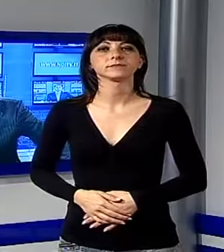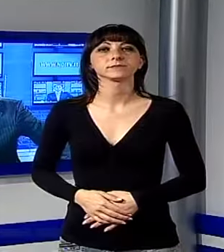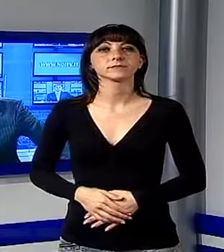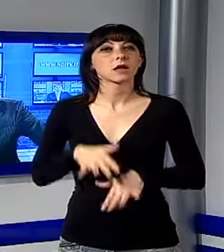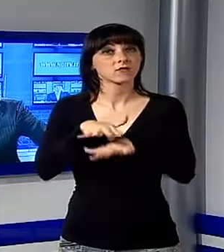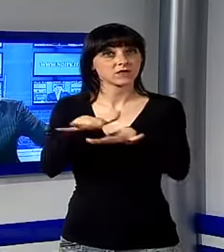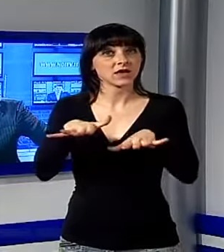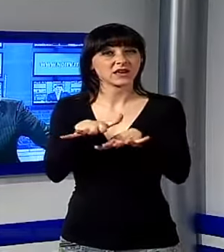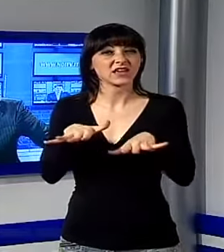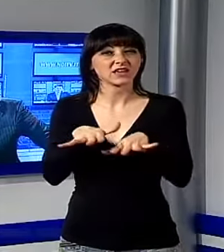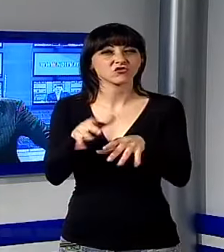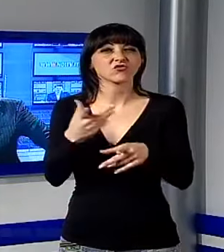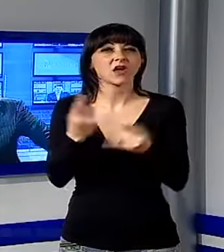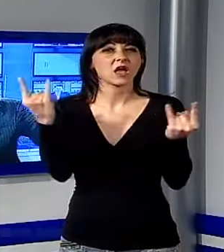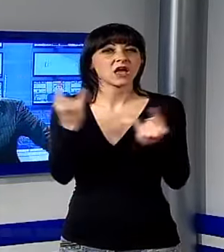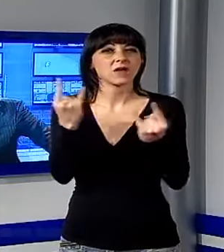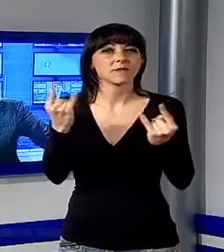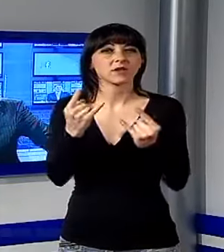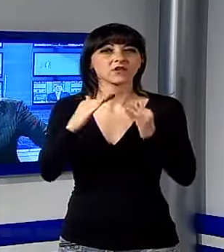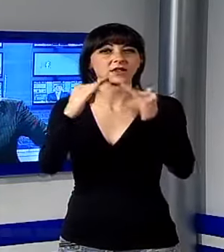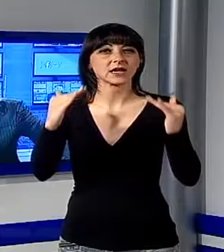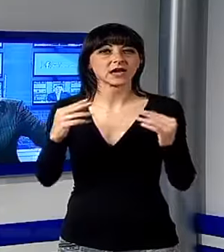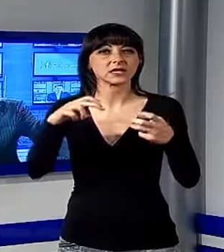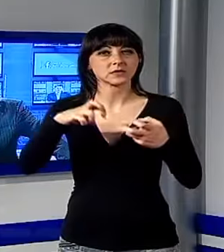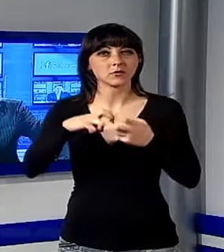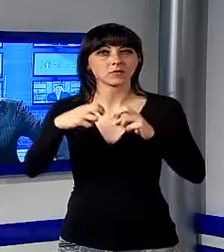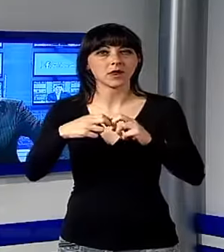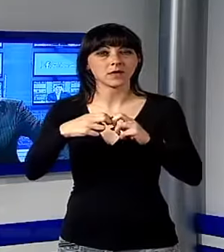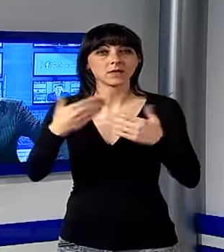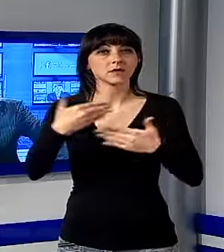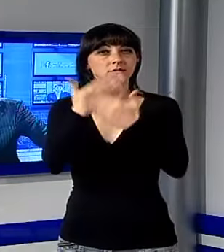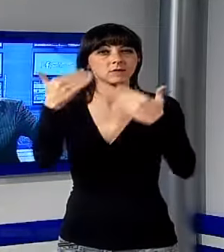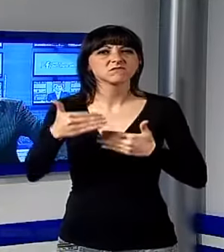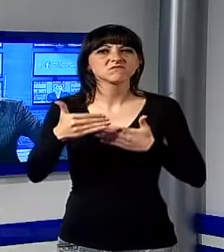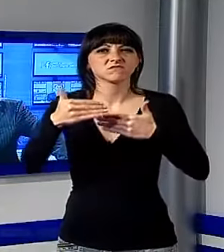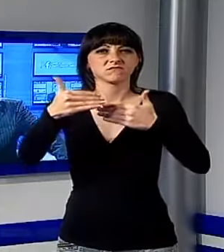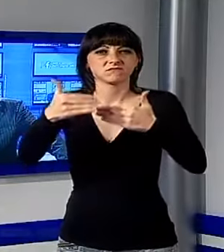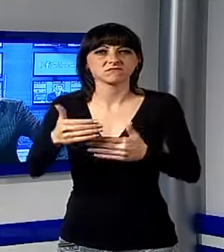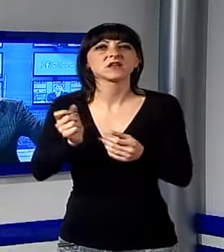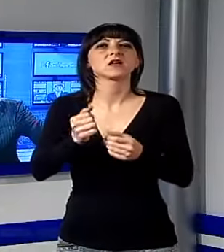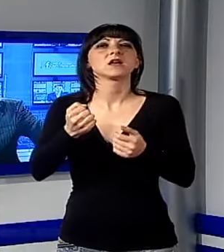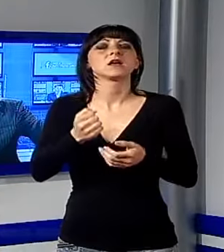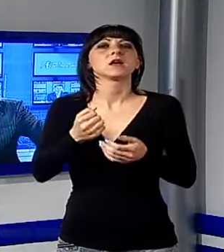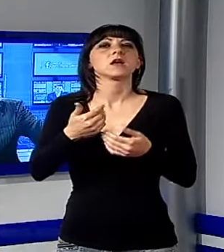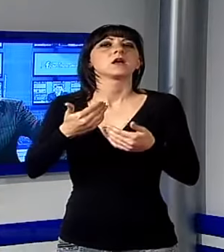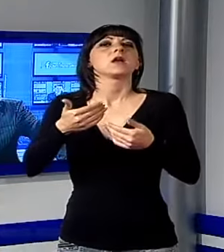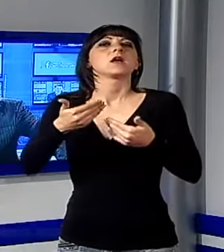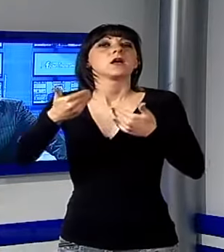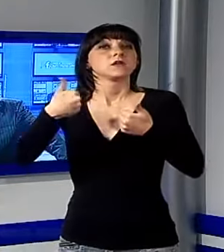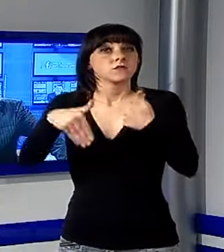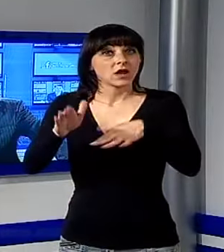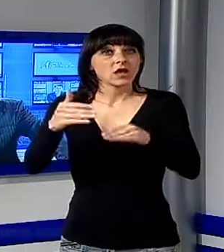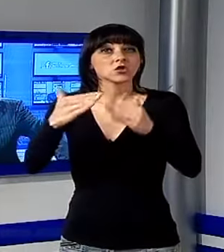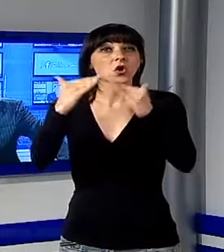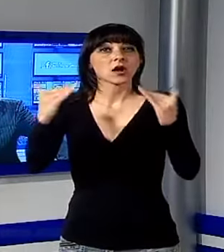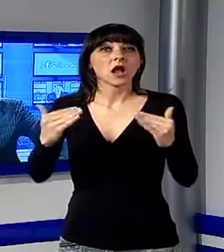critica all'emergenza abitativa. Questa mattina è stato rinviato con non pochi problemi lo sfratto di un'abitazione del centro